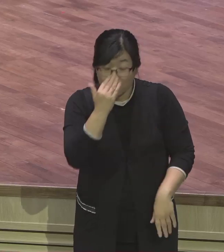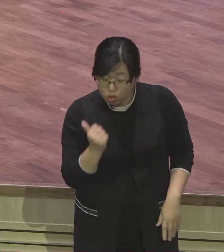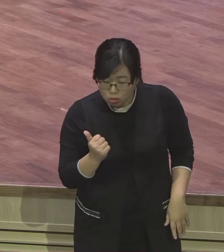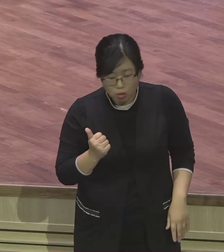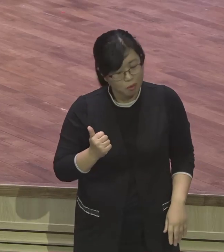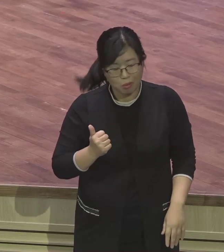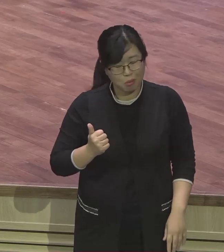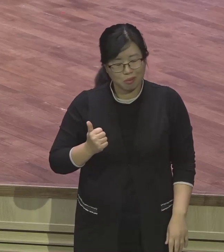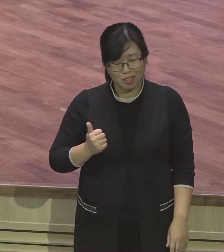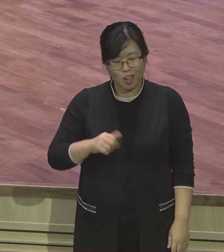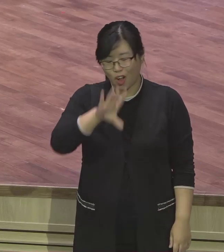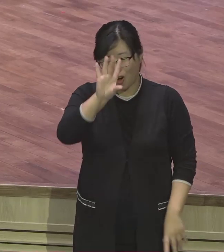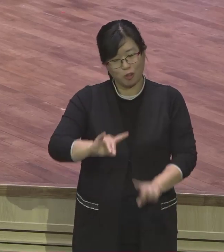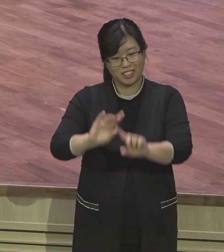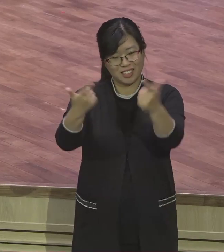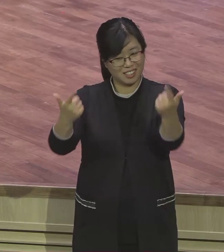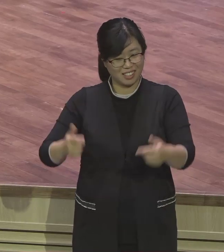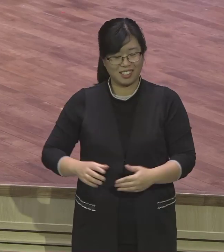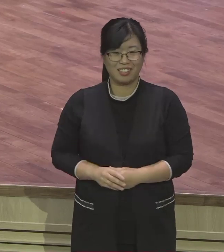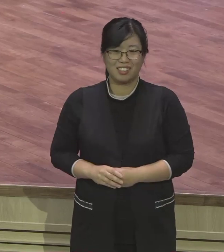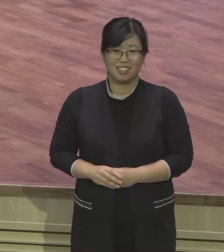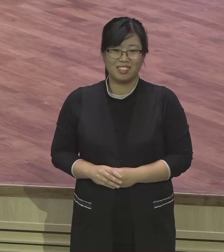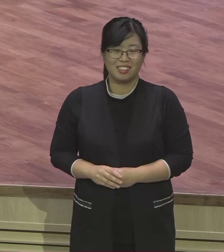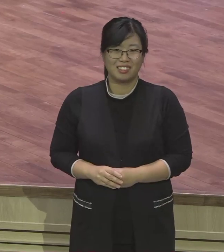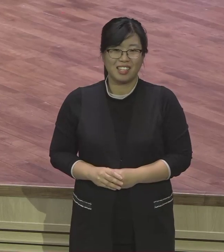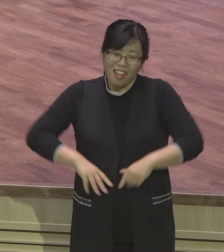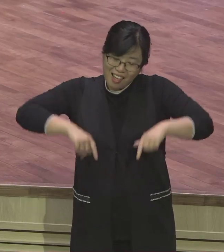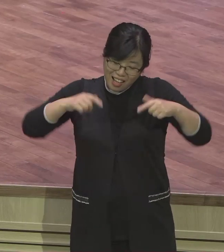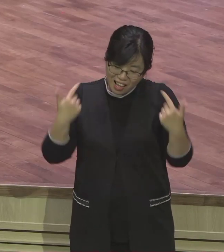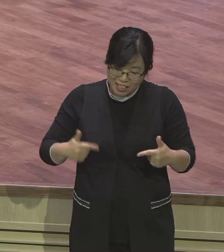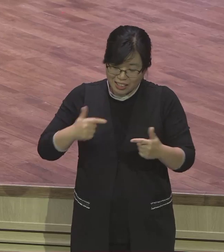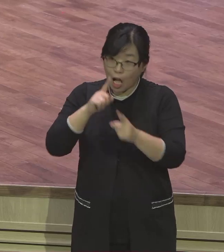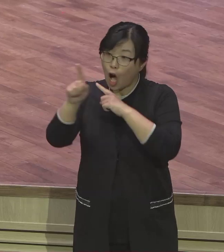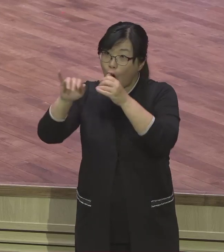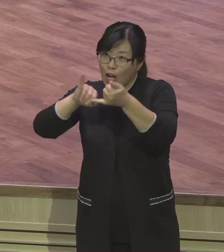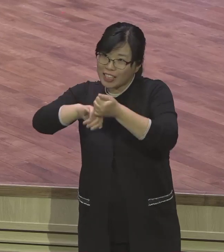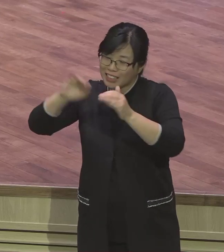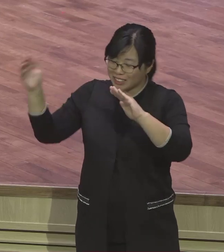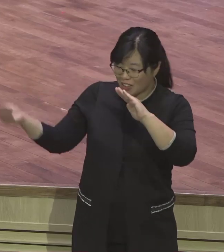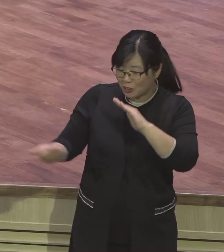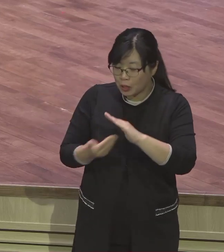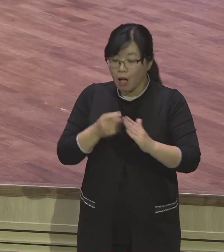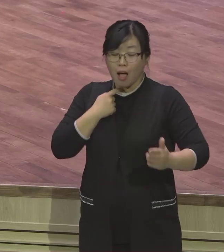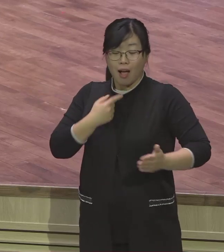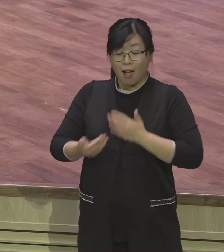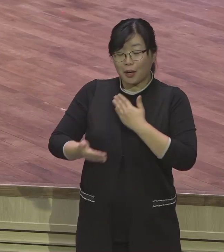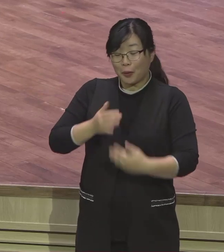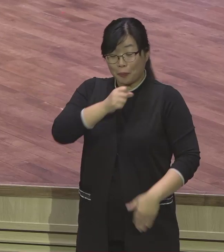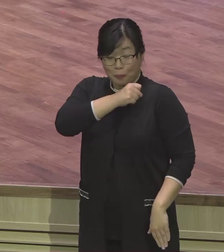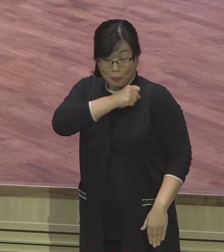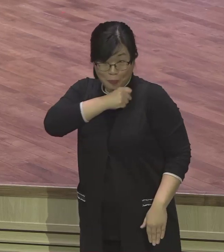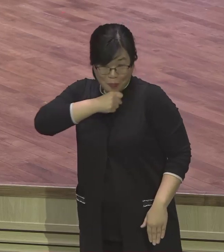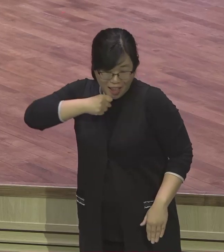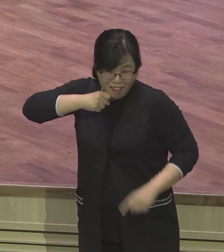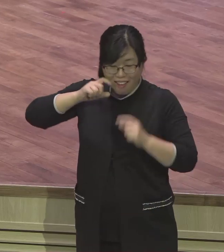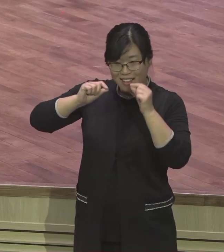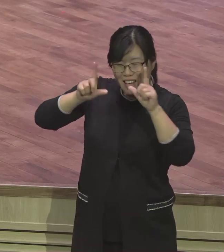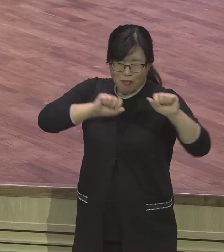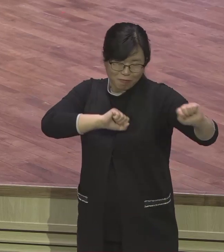영계 모든 성도들 날마다 은약 성취가 되는 맛을 보면서 생명력 넘치는 기범의 신학사